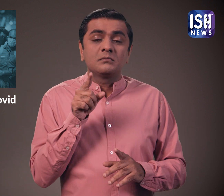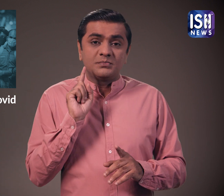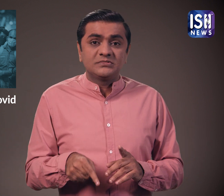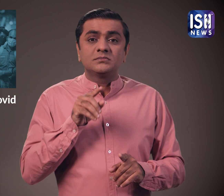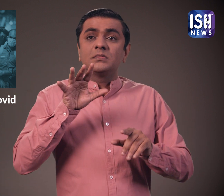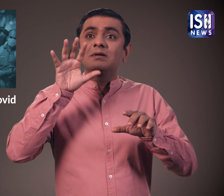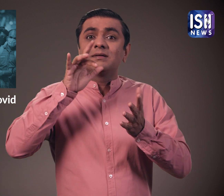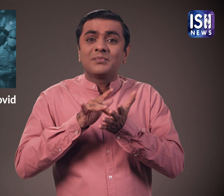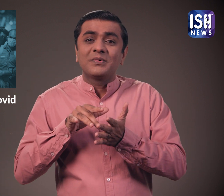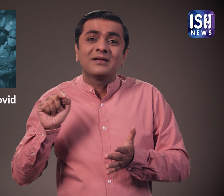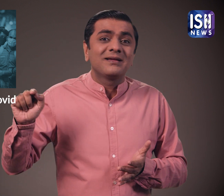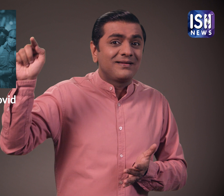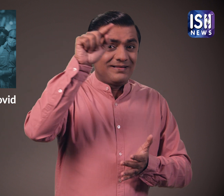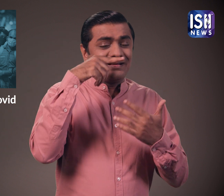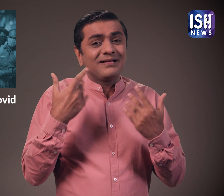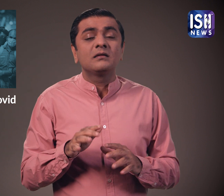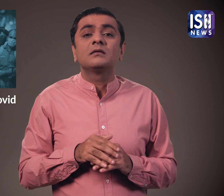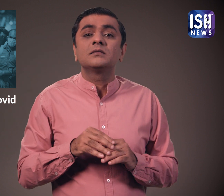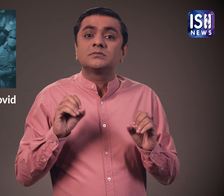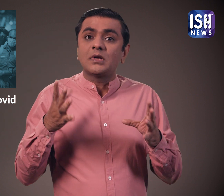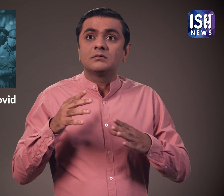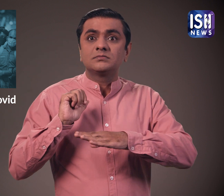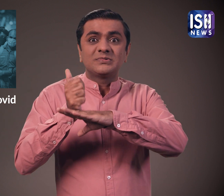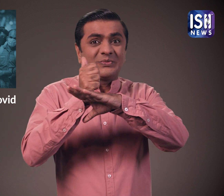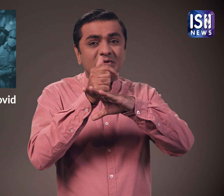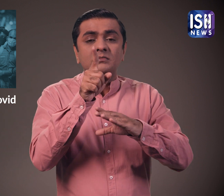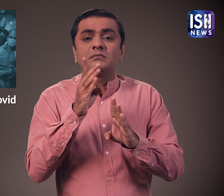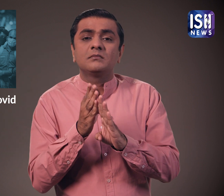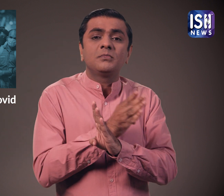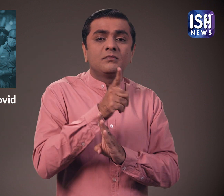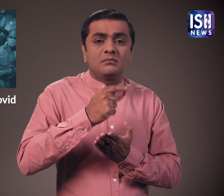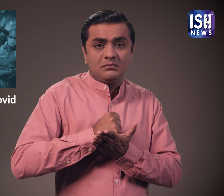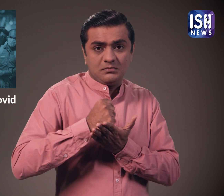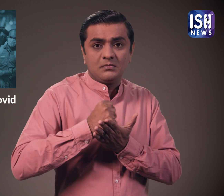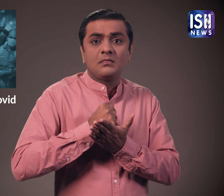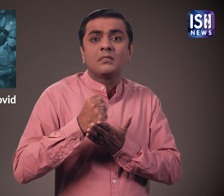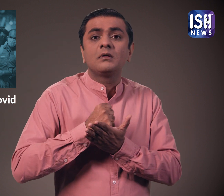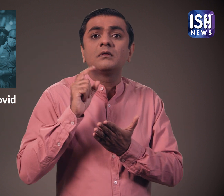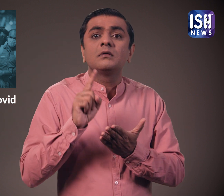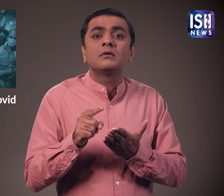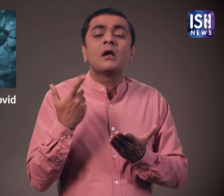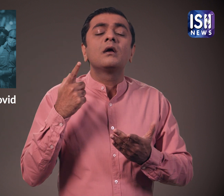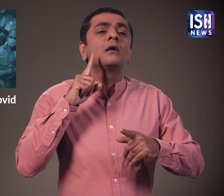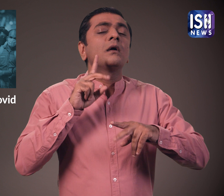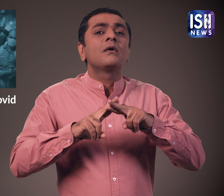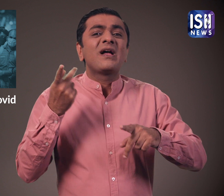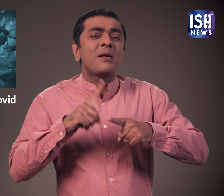अस्पतालों ने मौक ड्रिल करना शुरू कर दिया है इसे यह सुनिश्चित होगा कि स्टाफ मरीजों की मदद के लिए तयार है